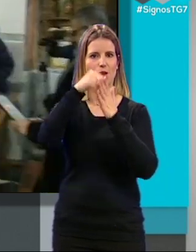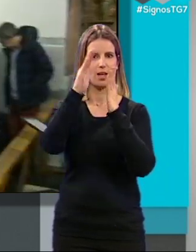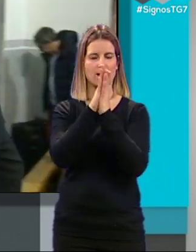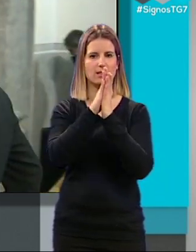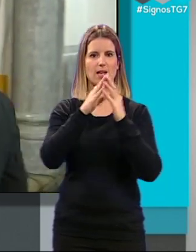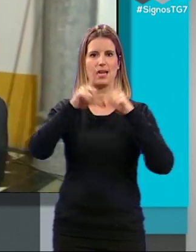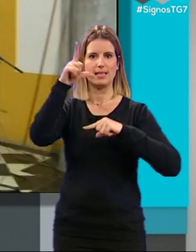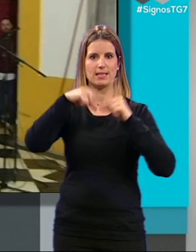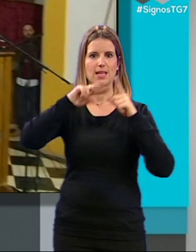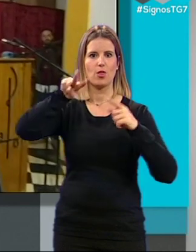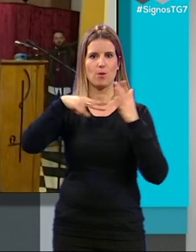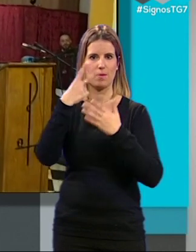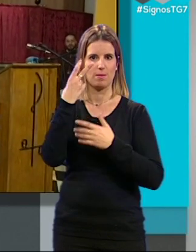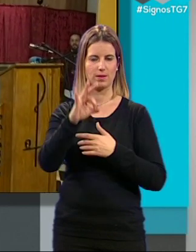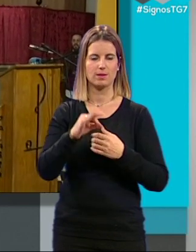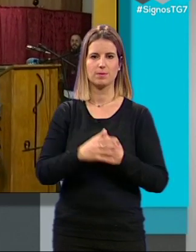2020